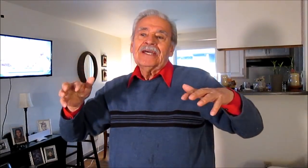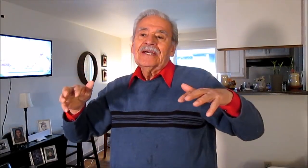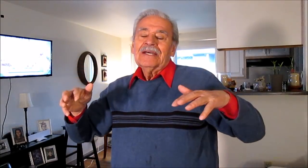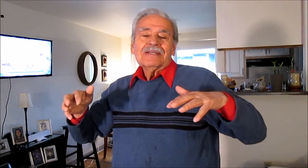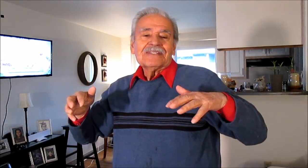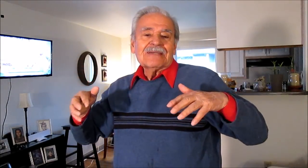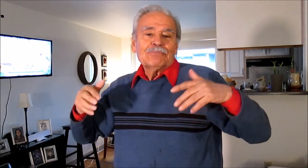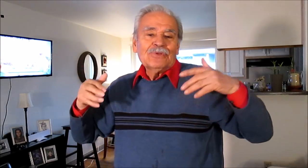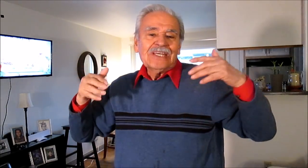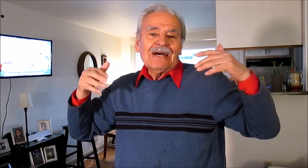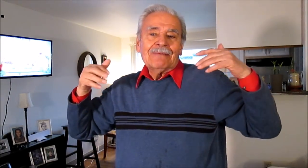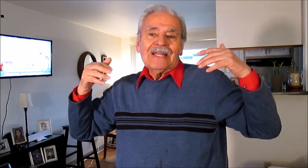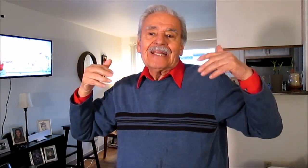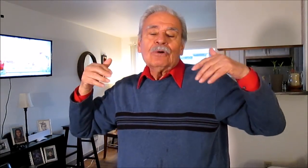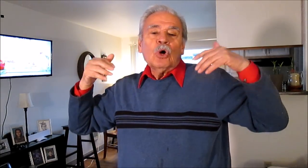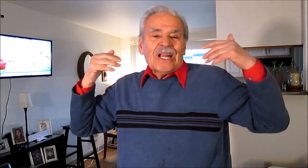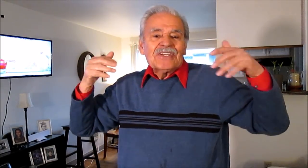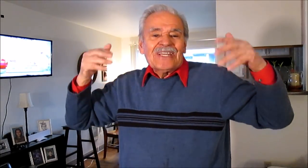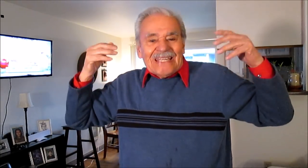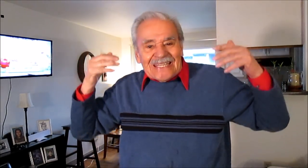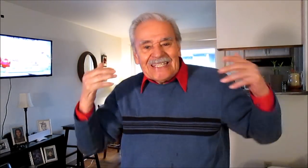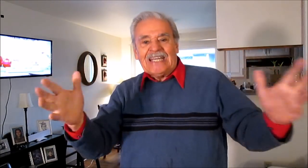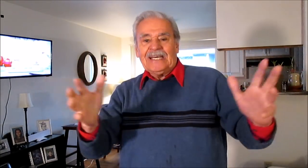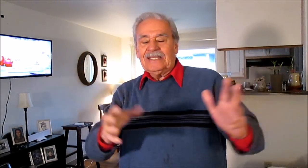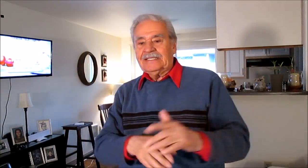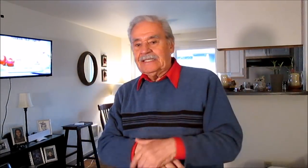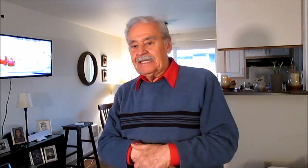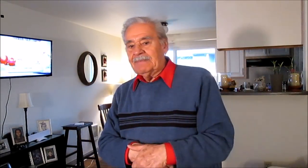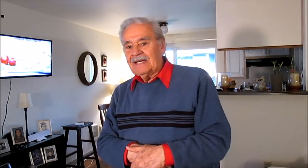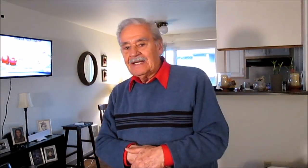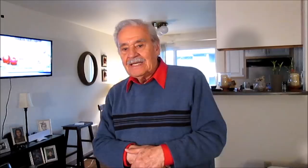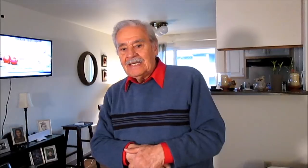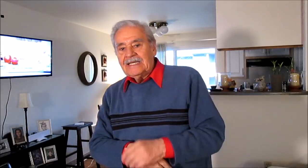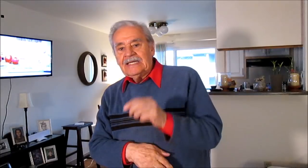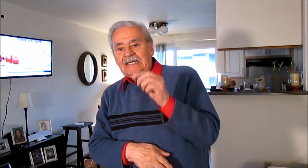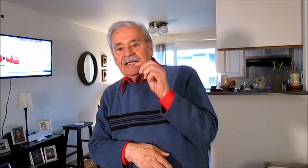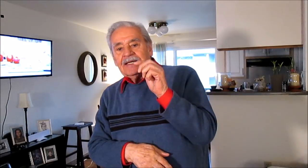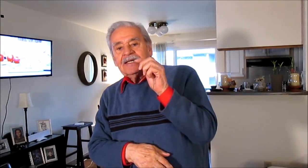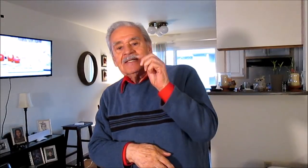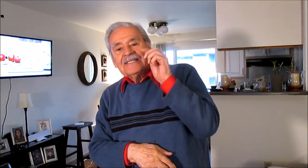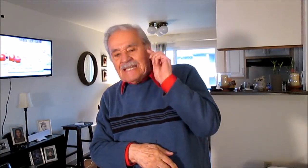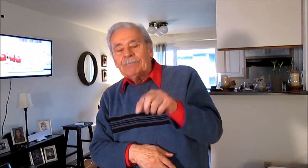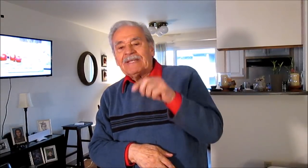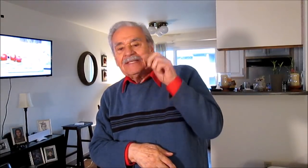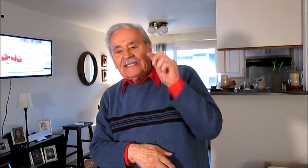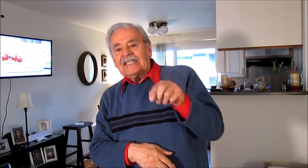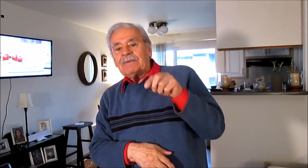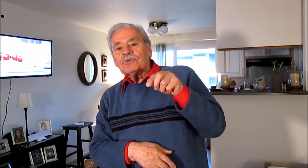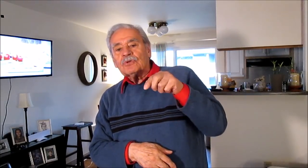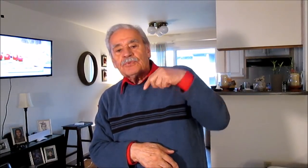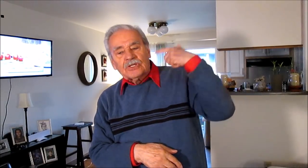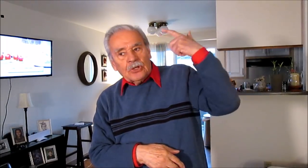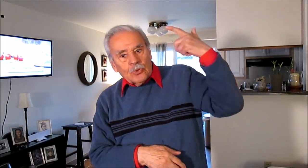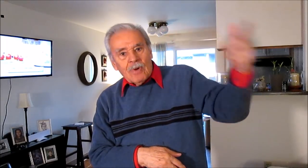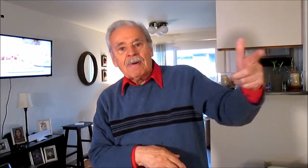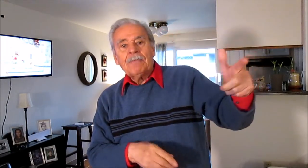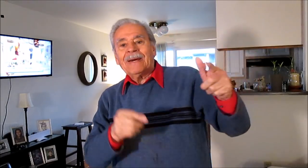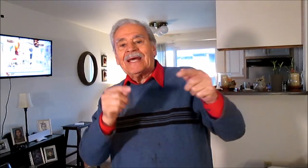se pudiera hablar horas enteras de este tema y siempre tendríamos opciones nuevas para